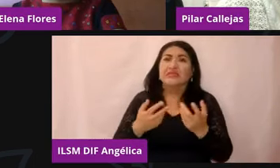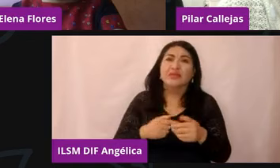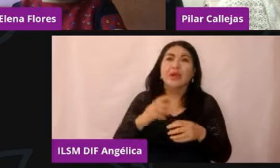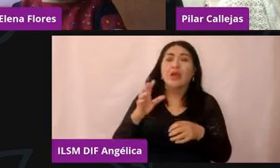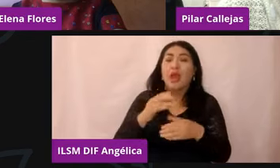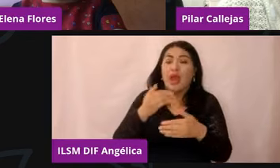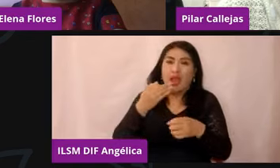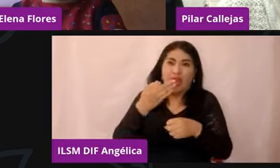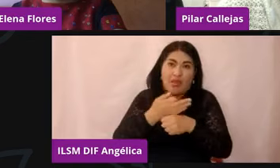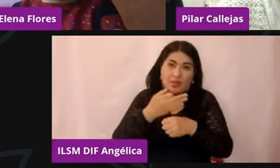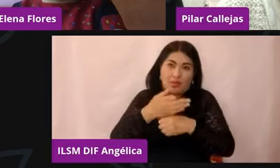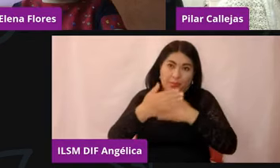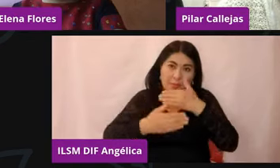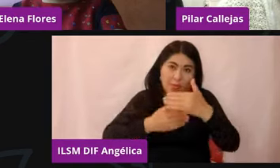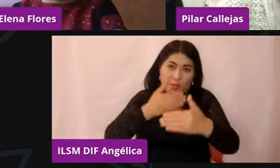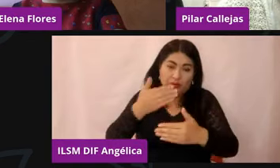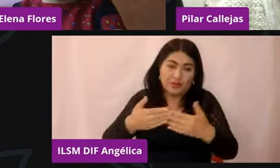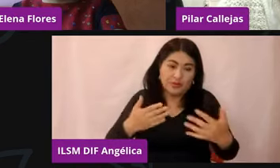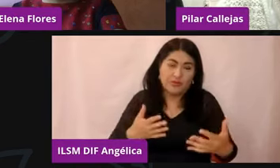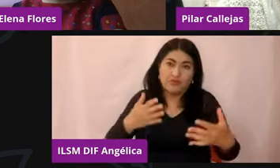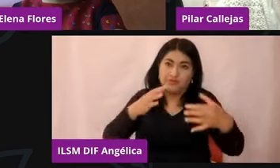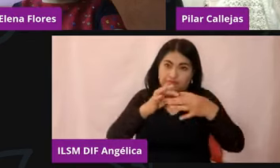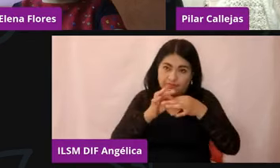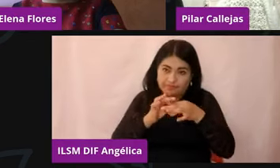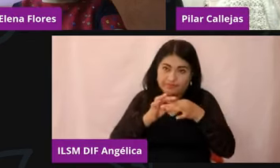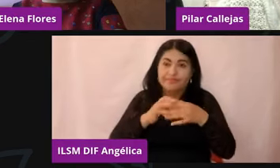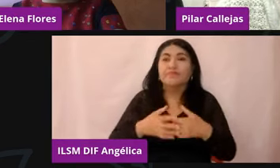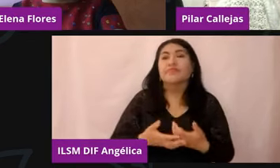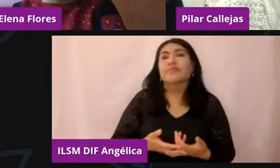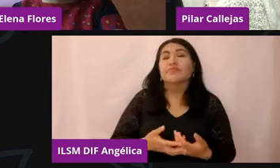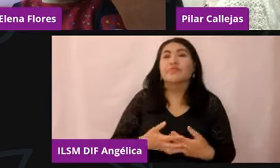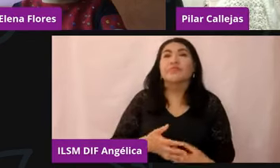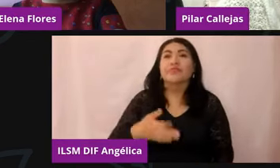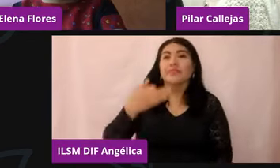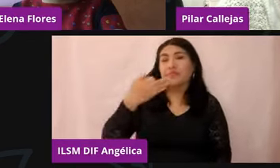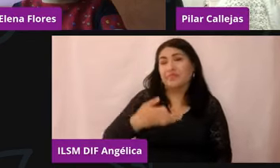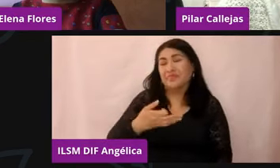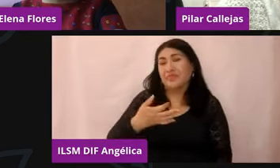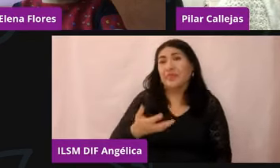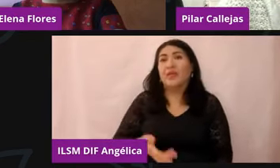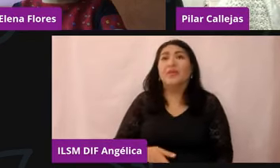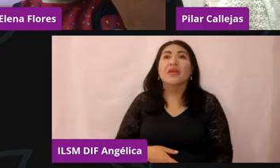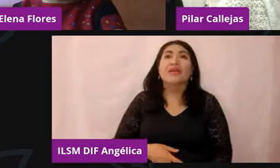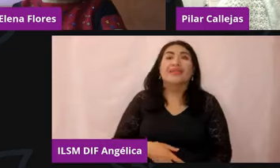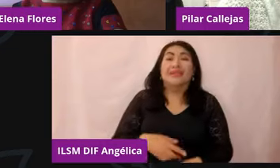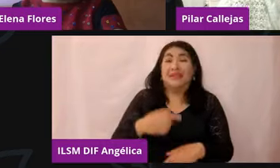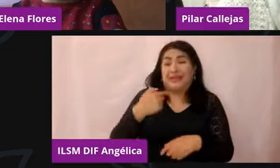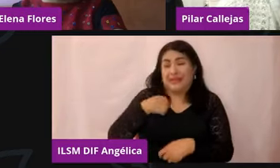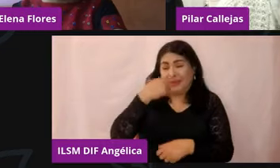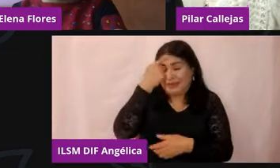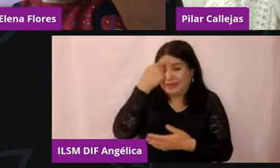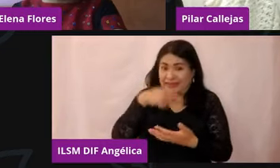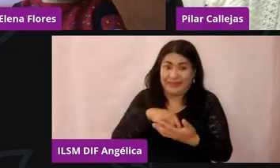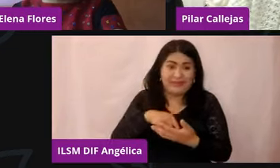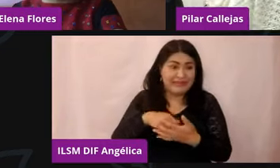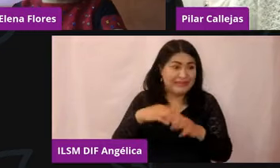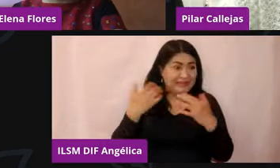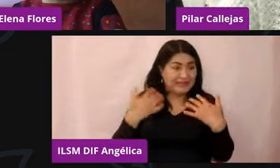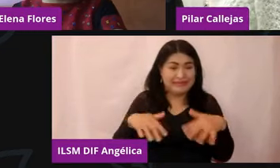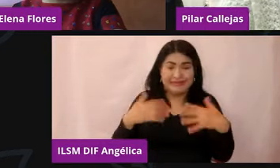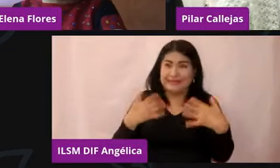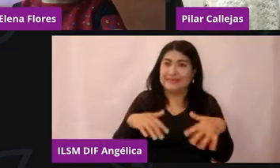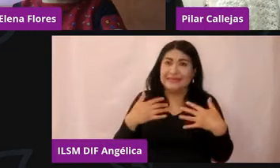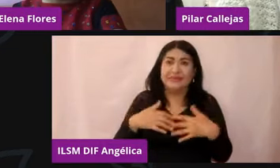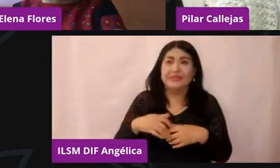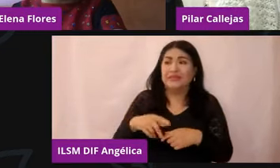adaptación. Entonces, híjole, pues sí, a mí me parece que es, híjole, una población en la